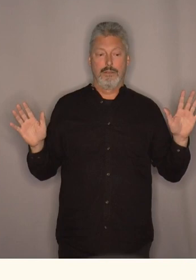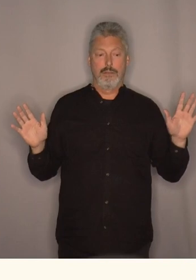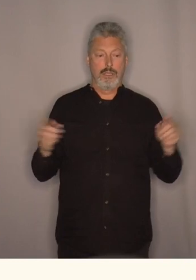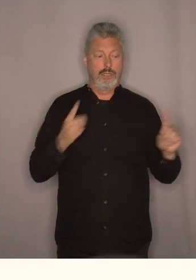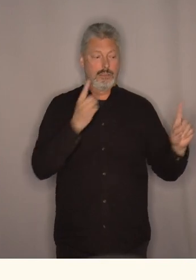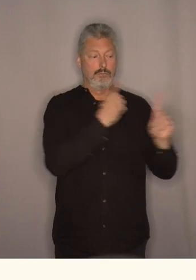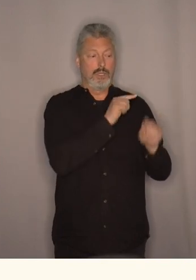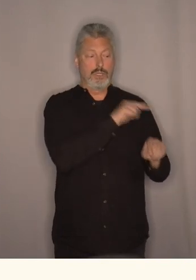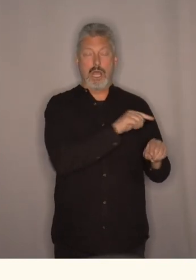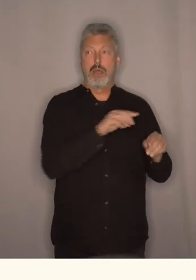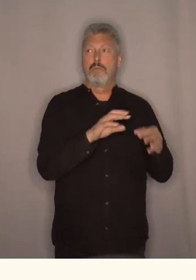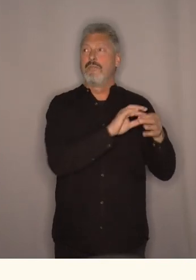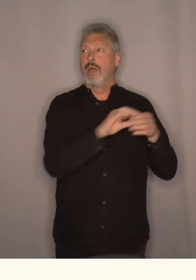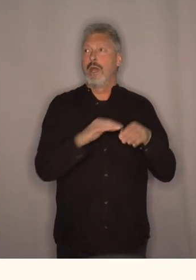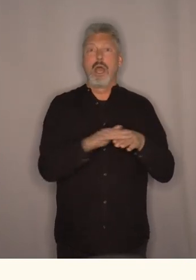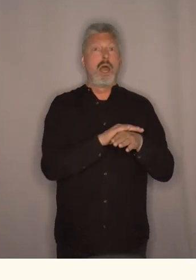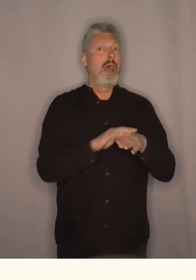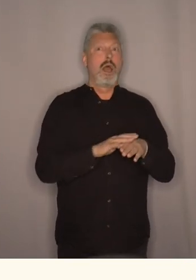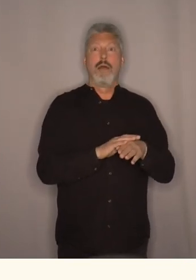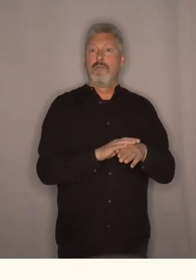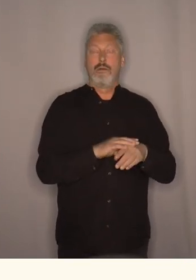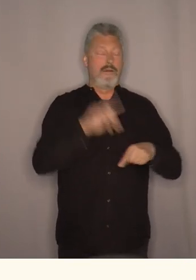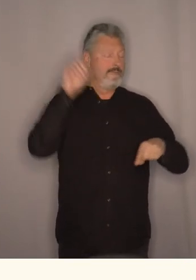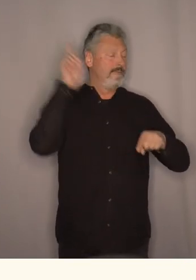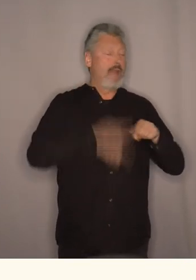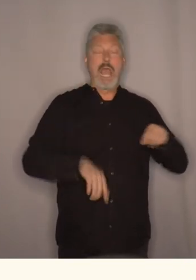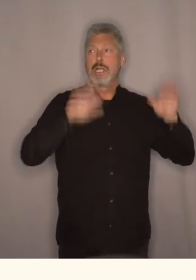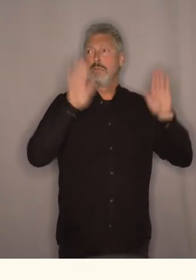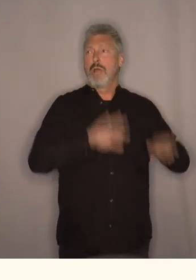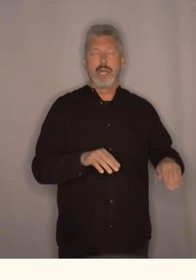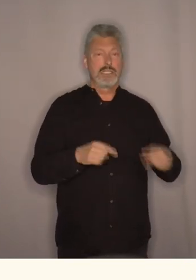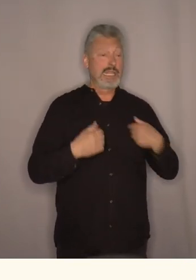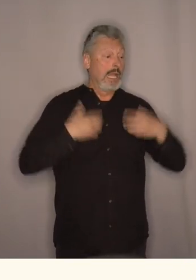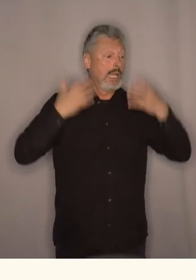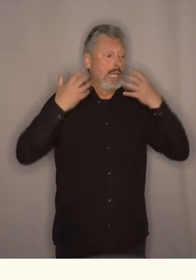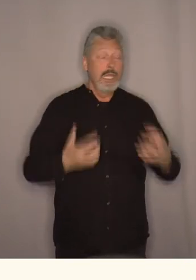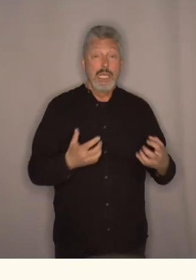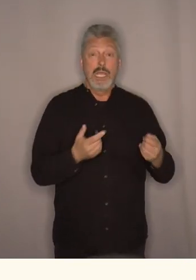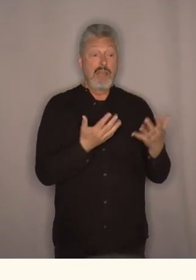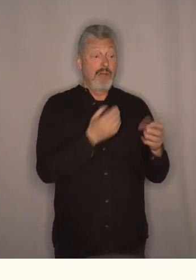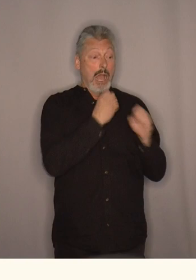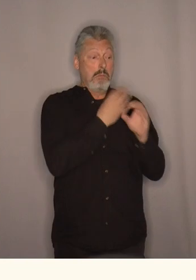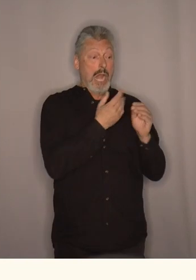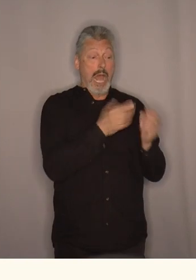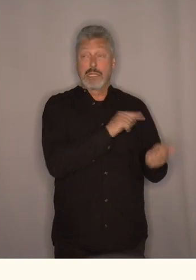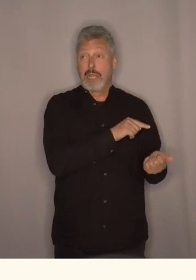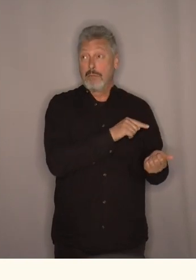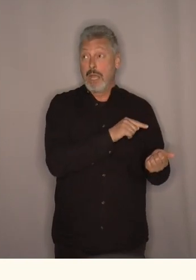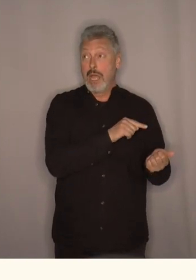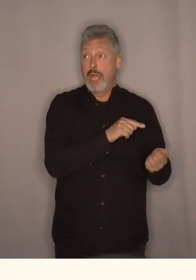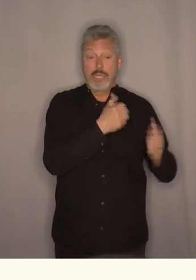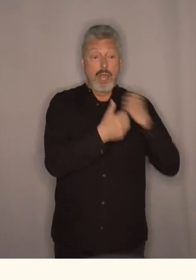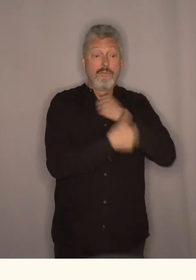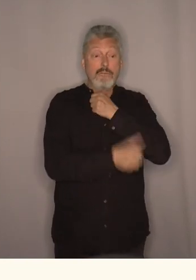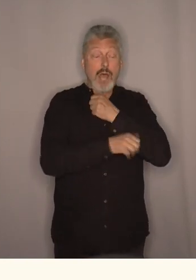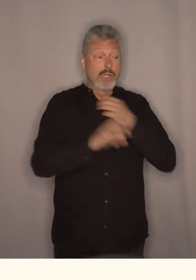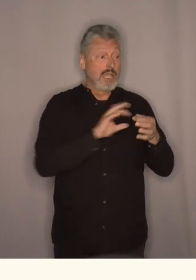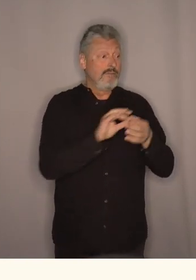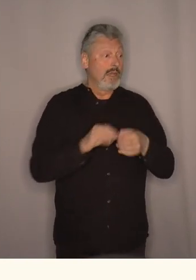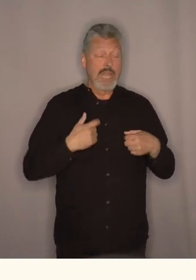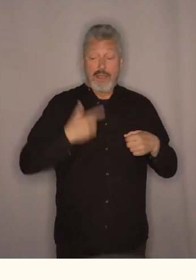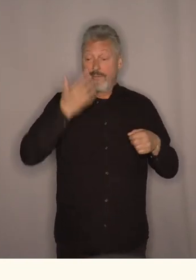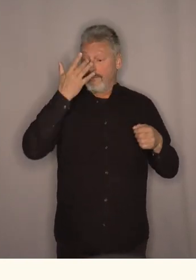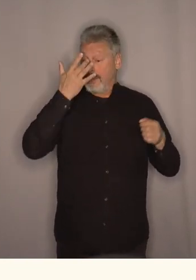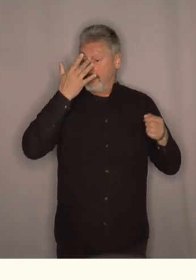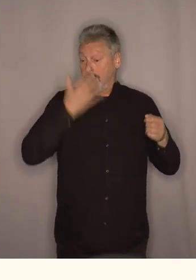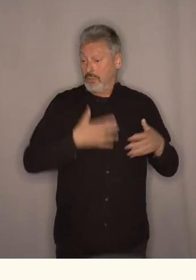denne familien så følte jeg meg totalt malplassert. Jeg visste ikke hva jeg skulle snakke med denne fattige familien om. Jeg skjønte